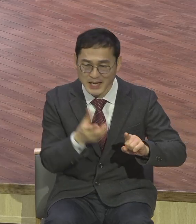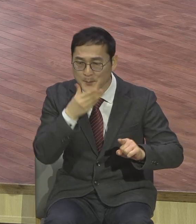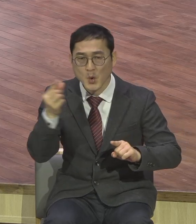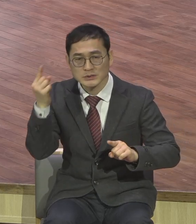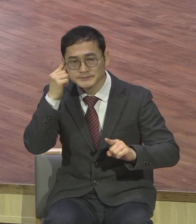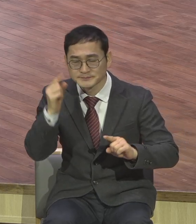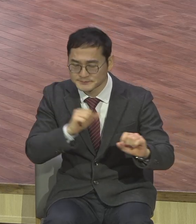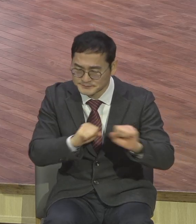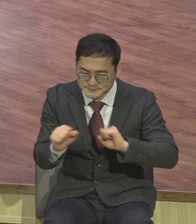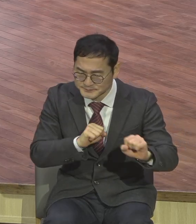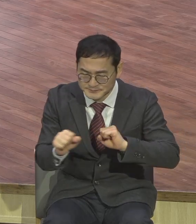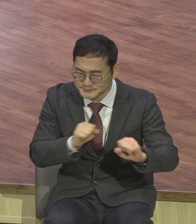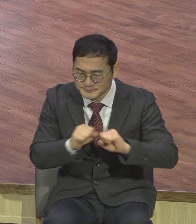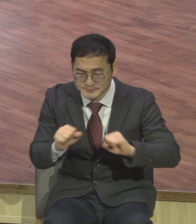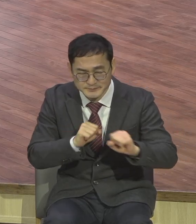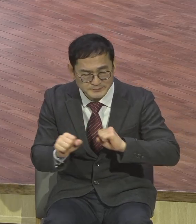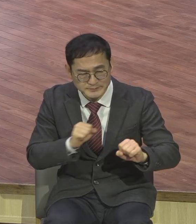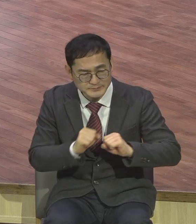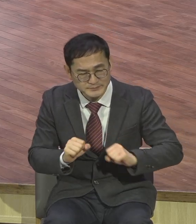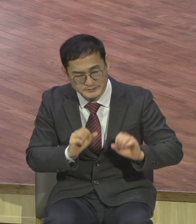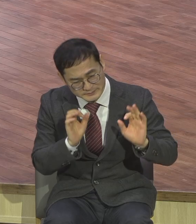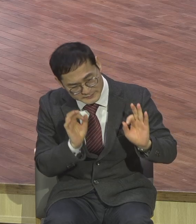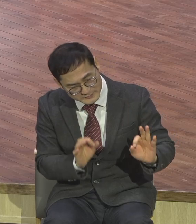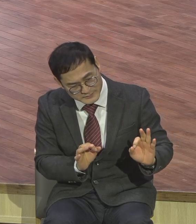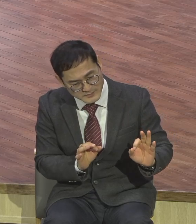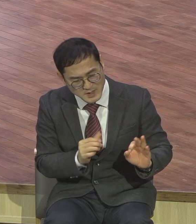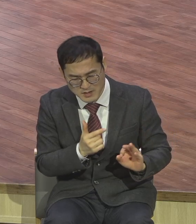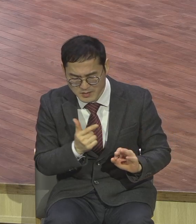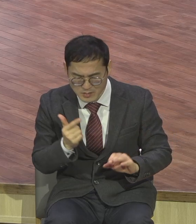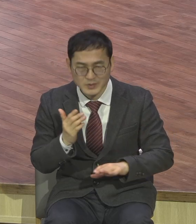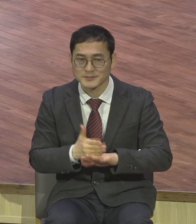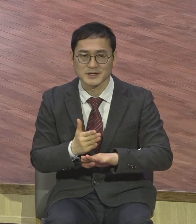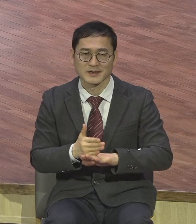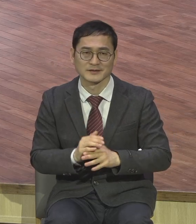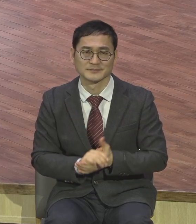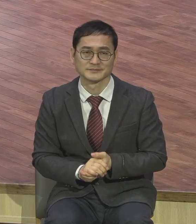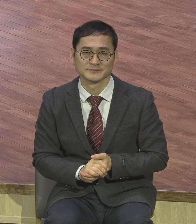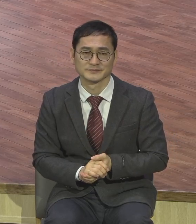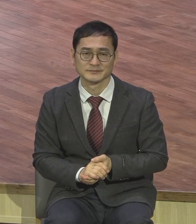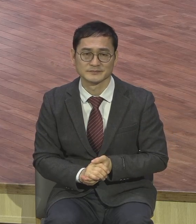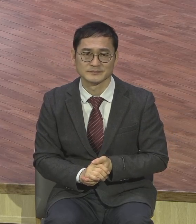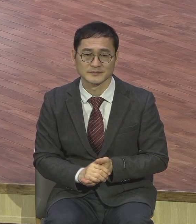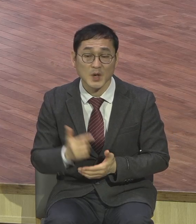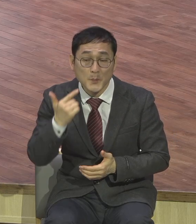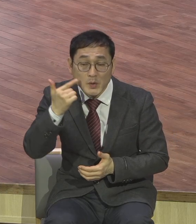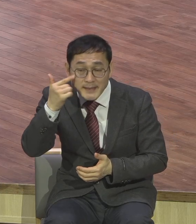것만 해도 우리 장노인들 볼 때마다 너무 감사해요 우리 교육자들도 마찬가지예요 저를 대신해서